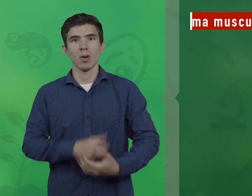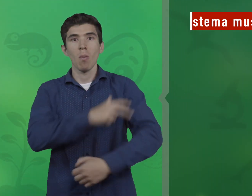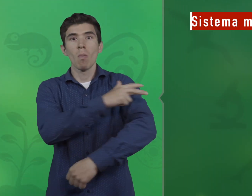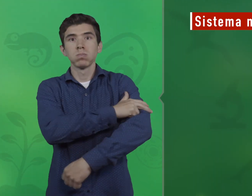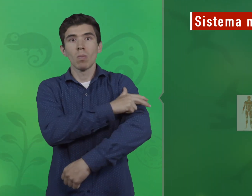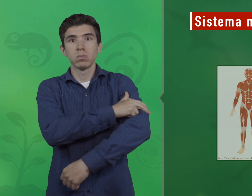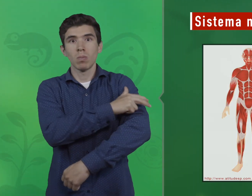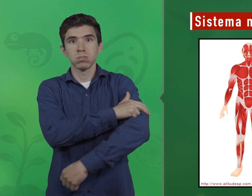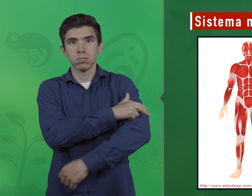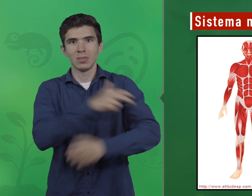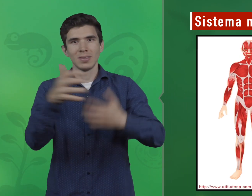Sistema muscular